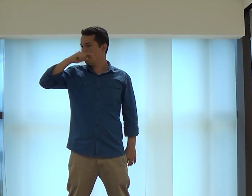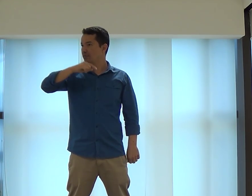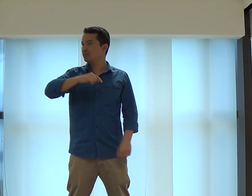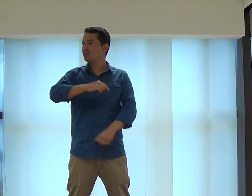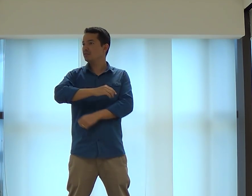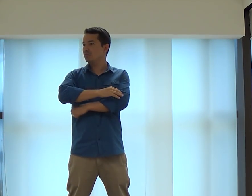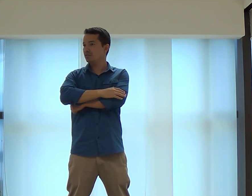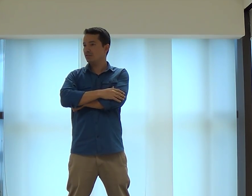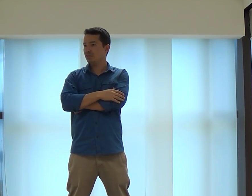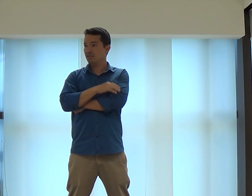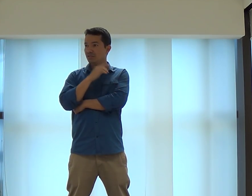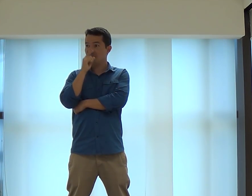É... Vai ser difícil.